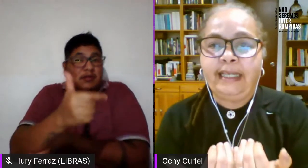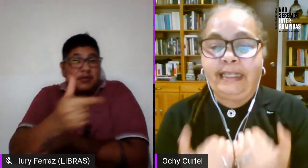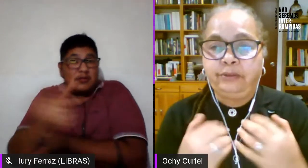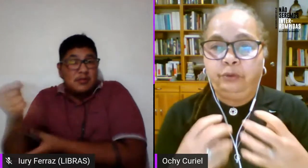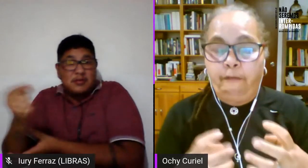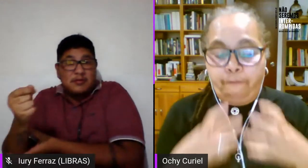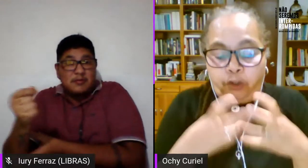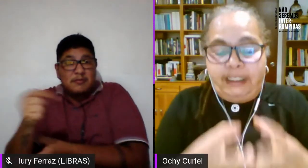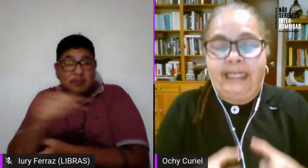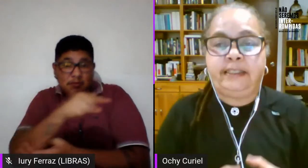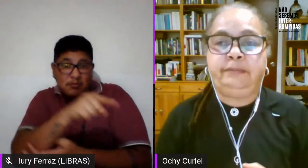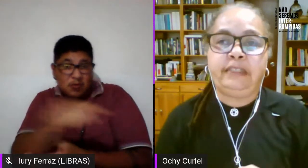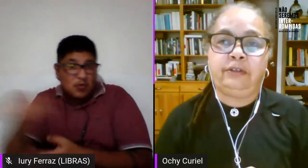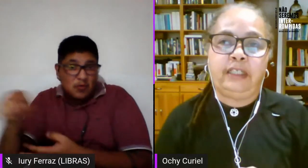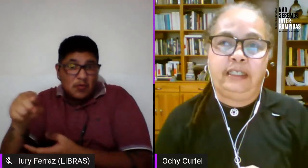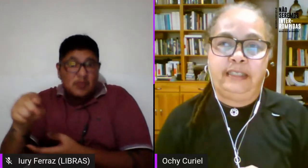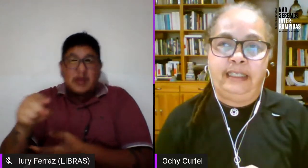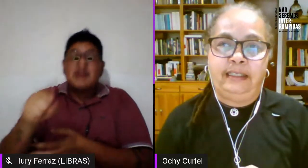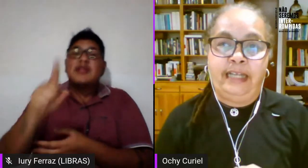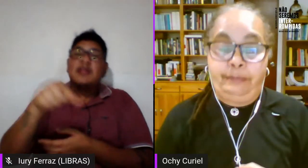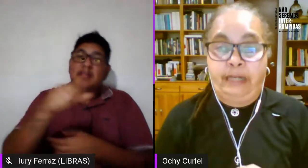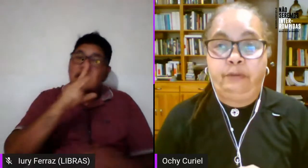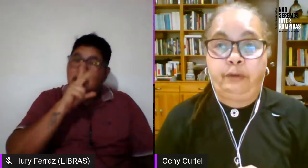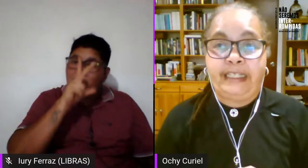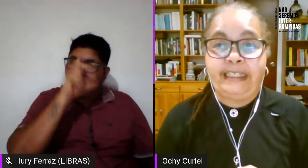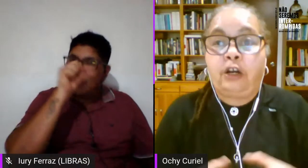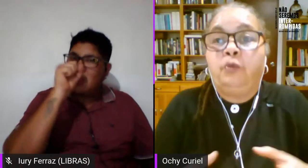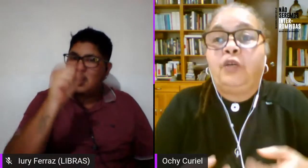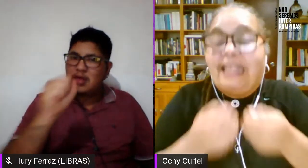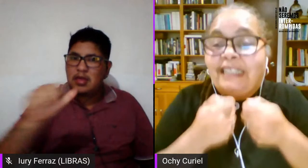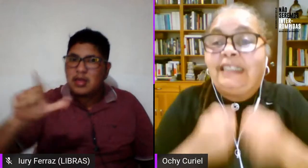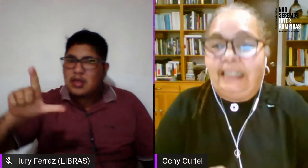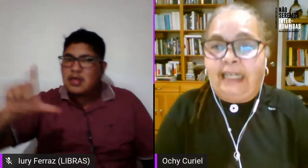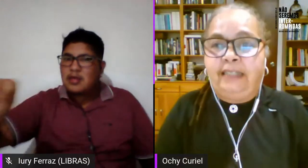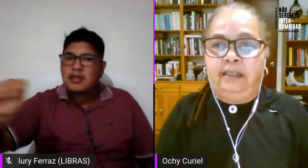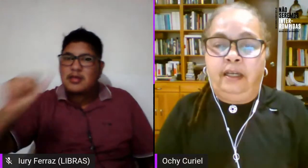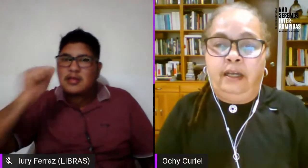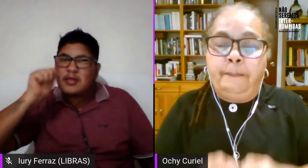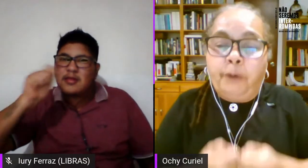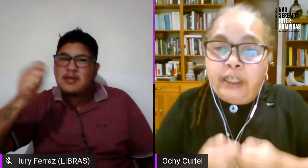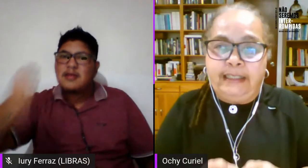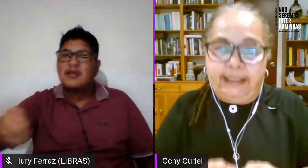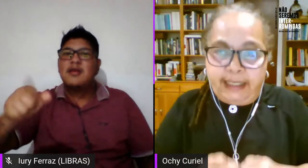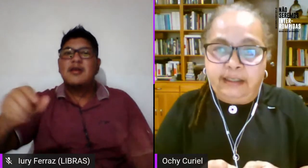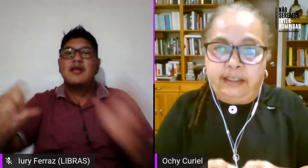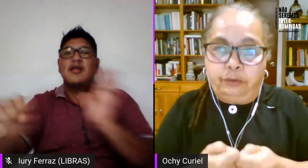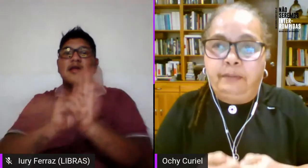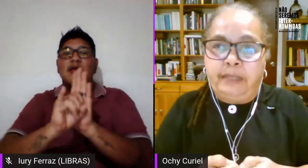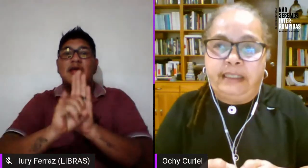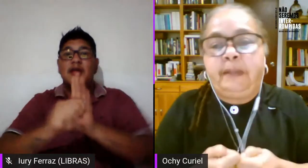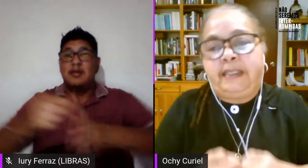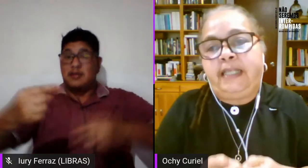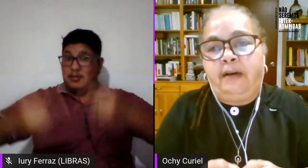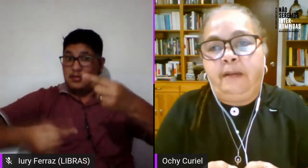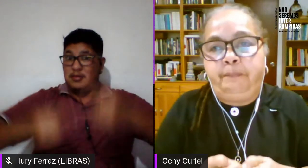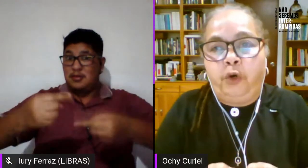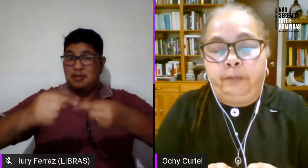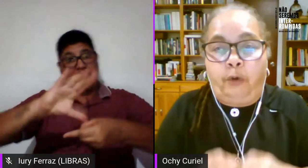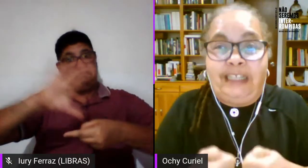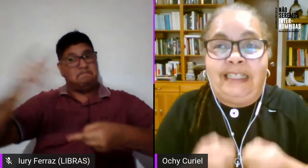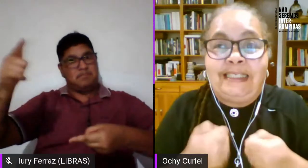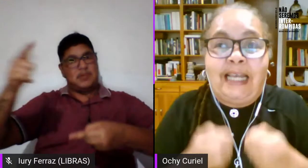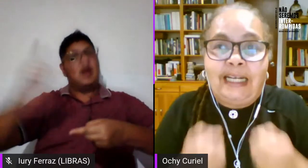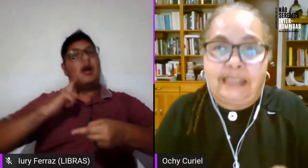sucede es un fortalecimiento del lesbianismo feminista como una identidad política que obviamente pasaba